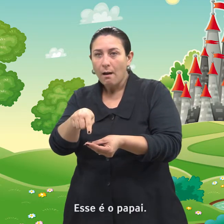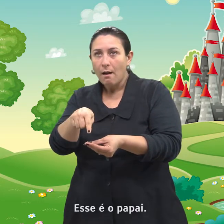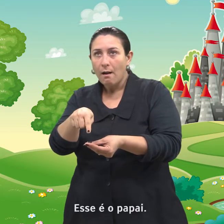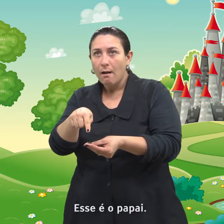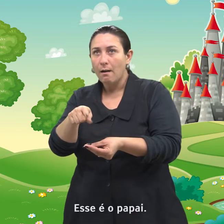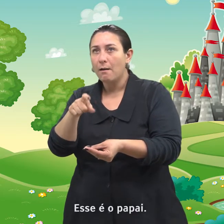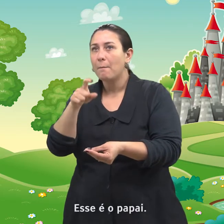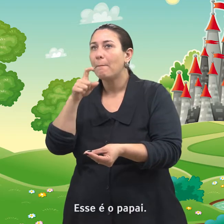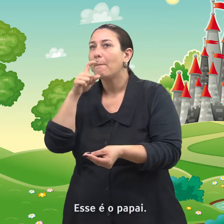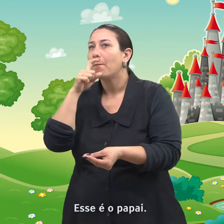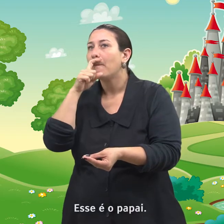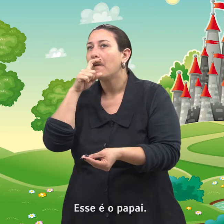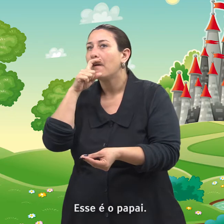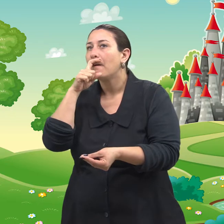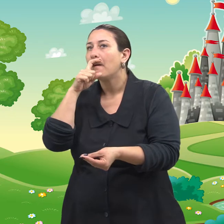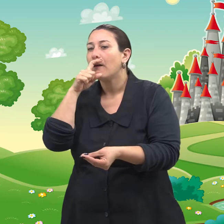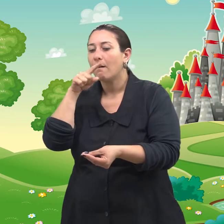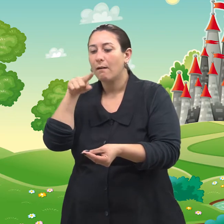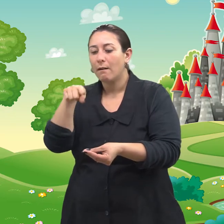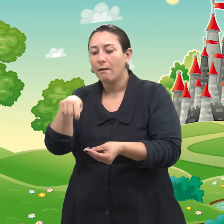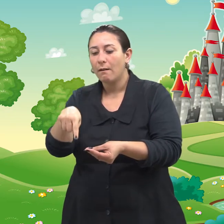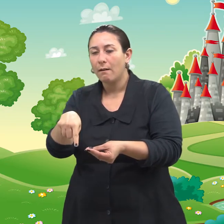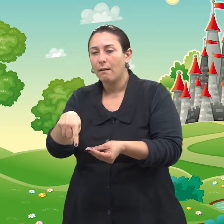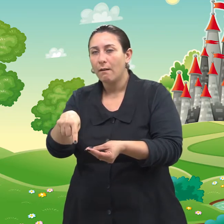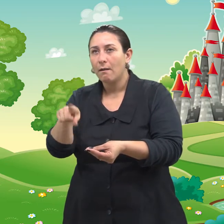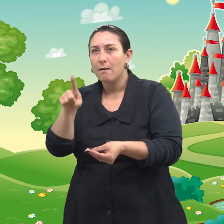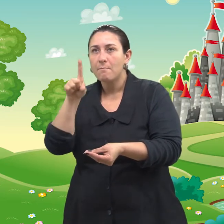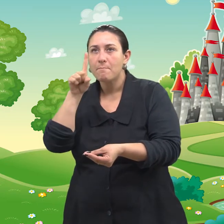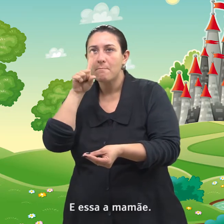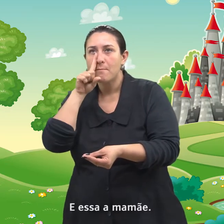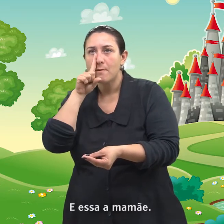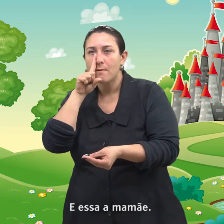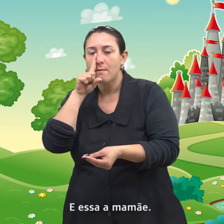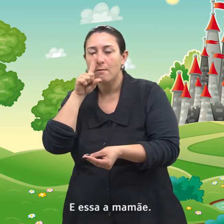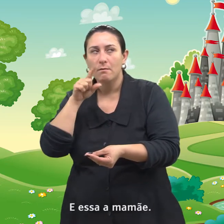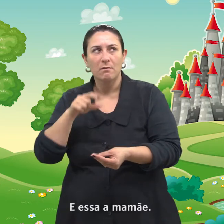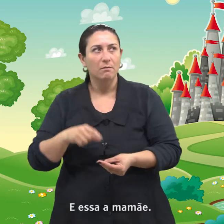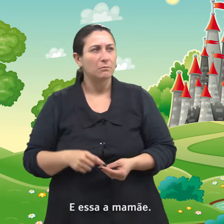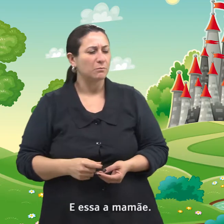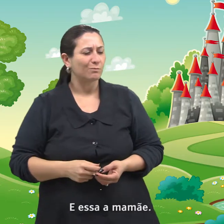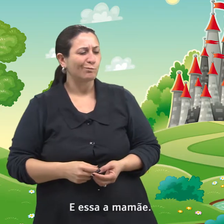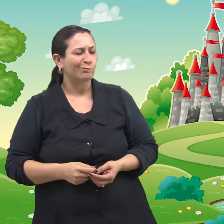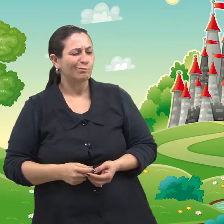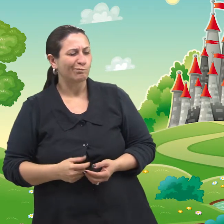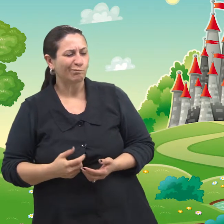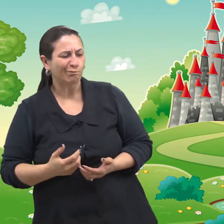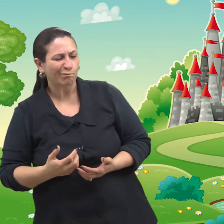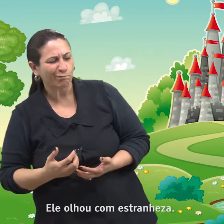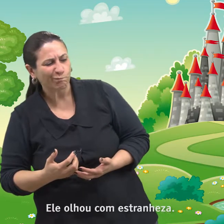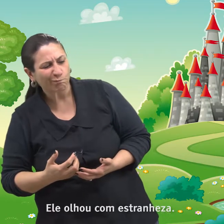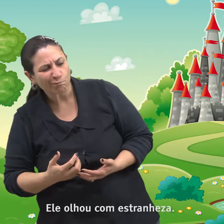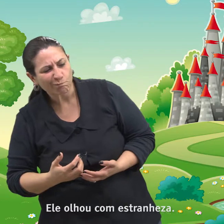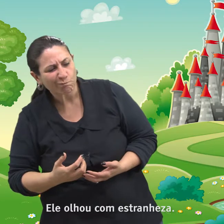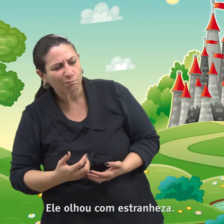Esse é o papai. E essa é a mamãe. Ele olhou com